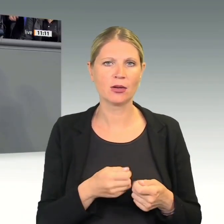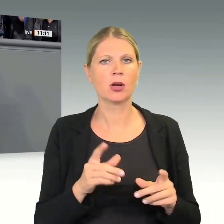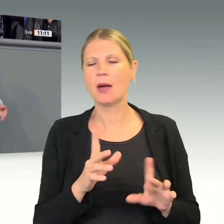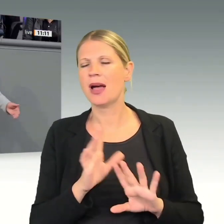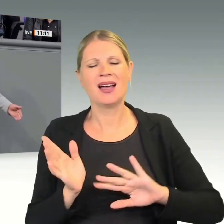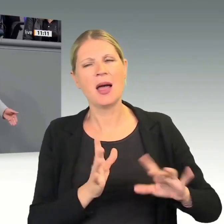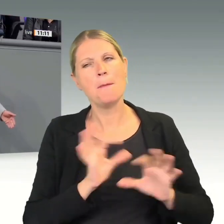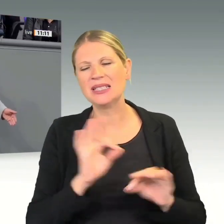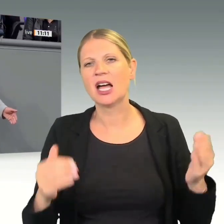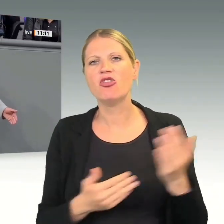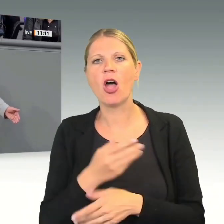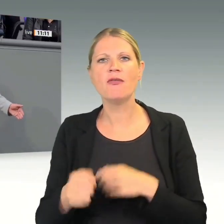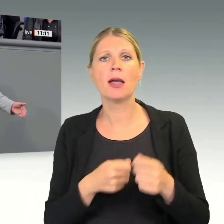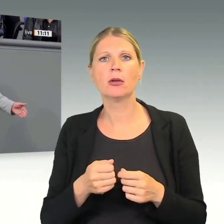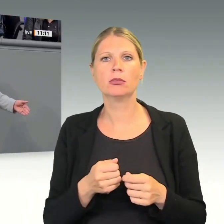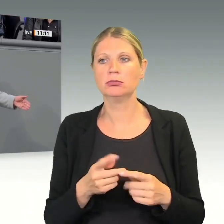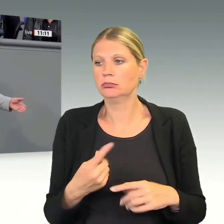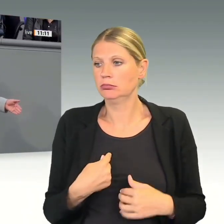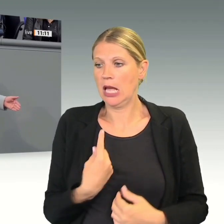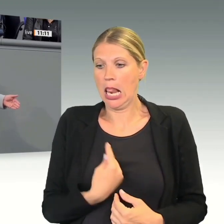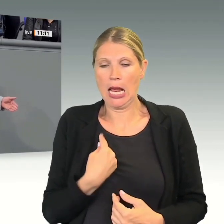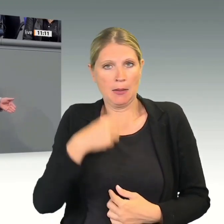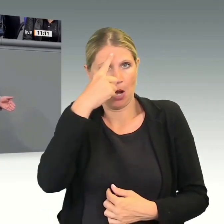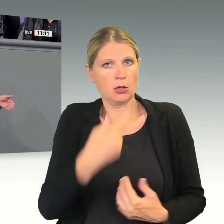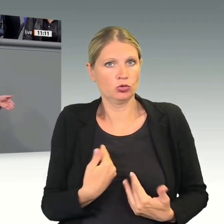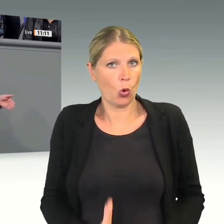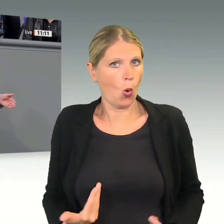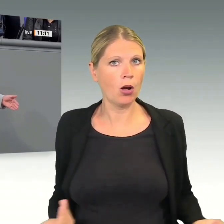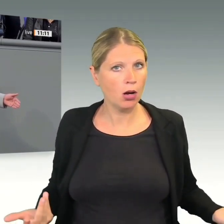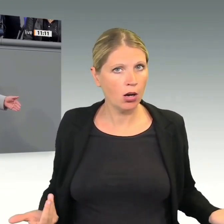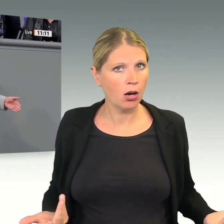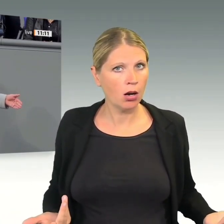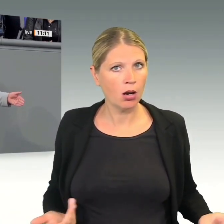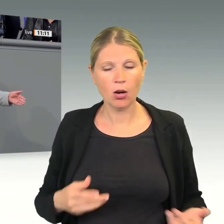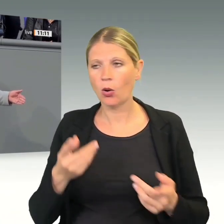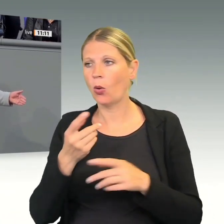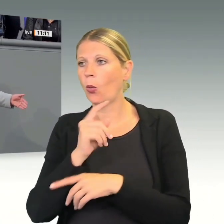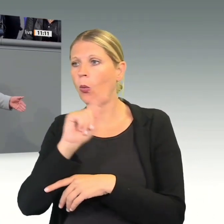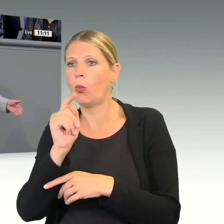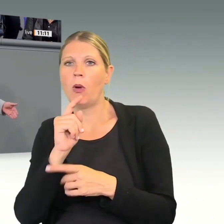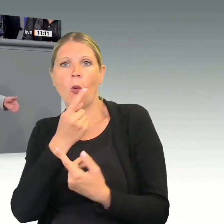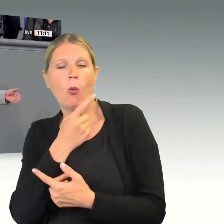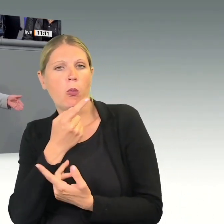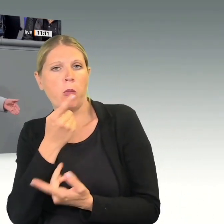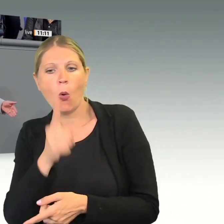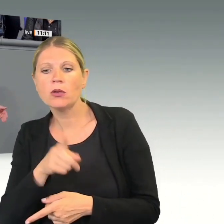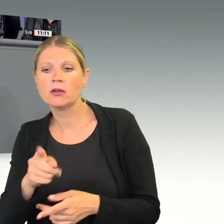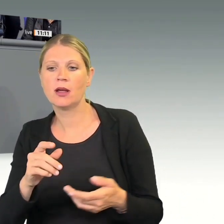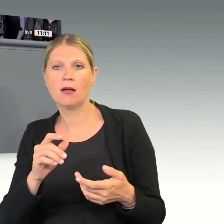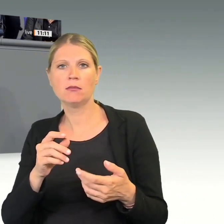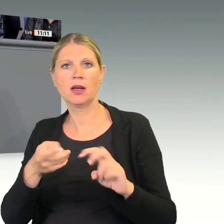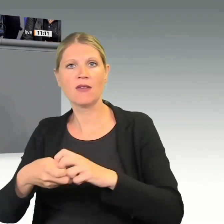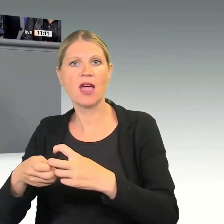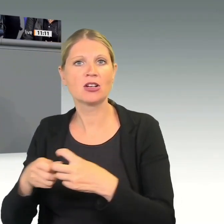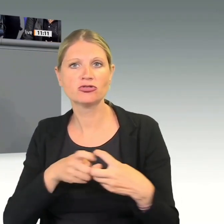Neuverhandlungen. Wir sind da ja auch nicht alleine. Hunderte Gewerkschaften und Umweltorganisationen auch in Lateinamerika